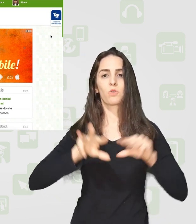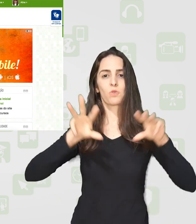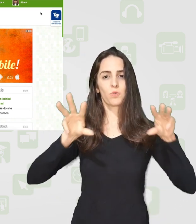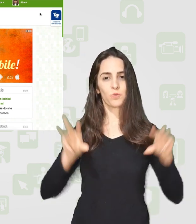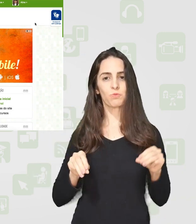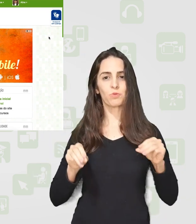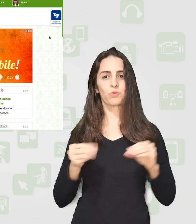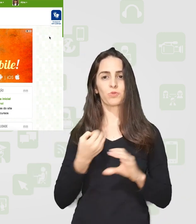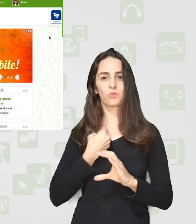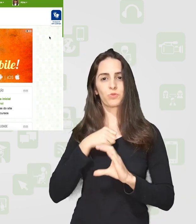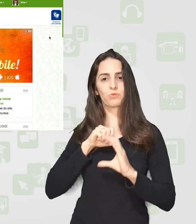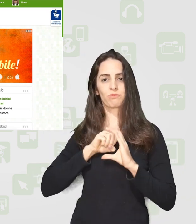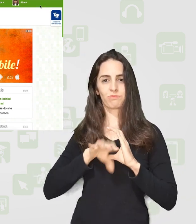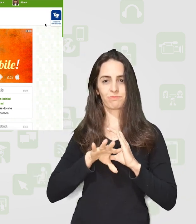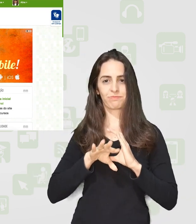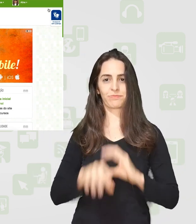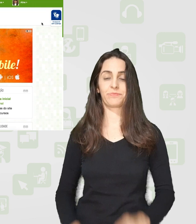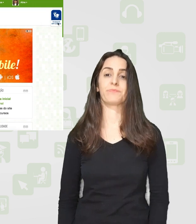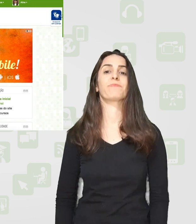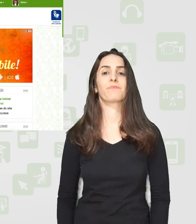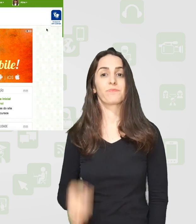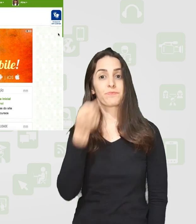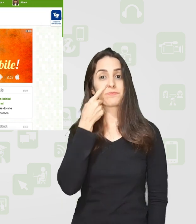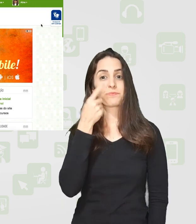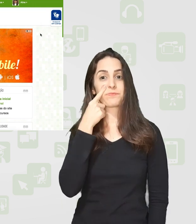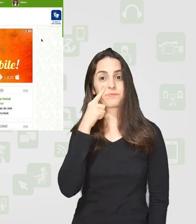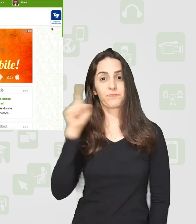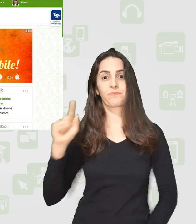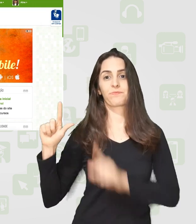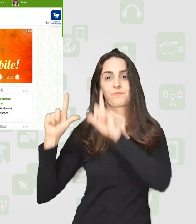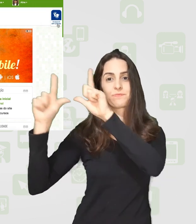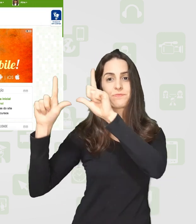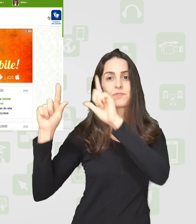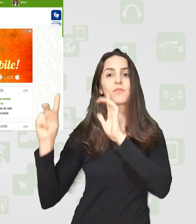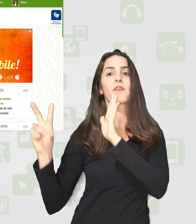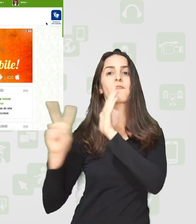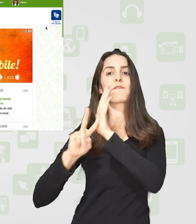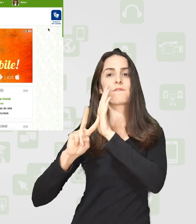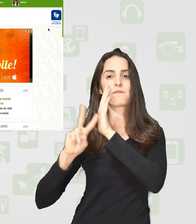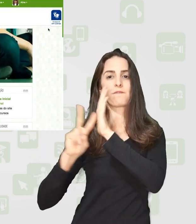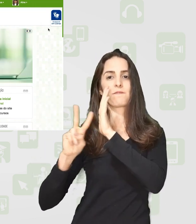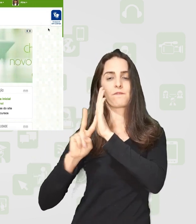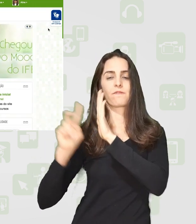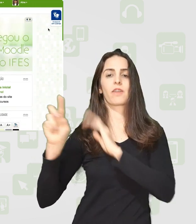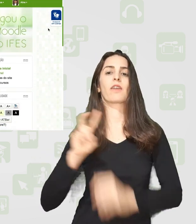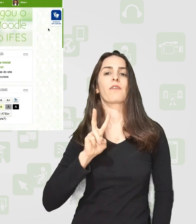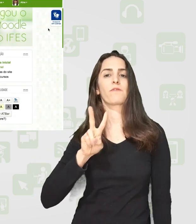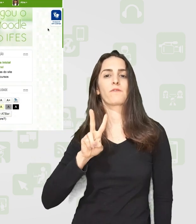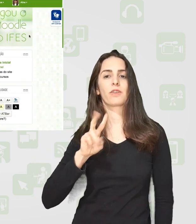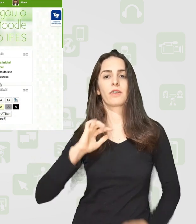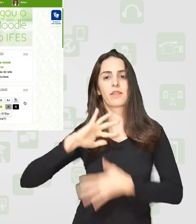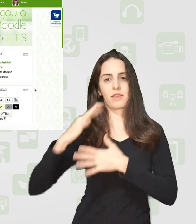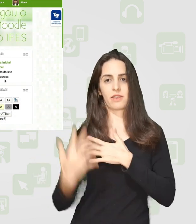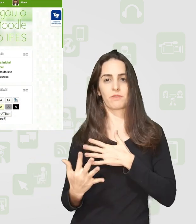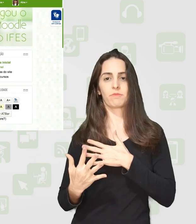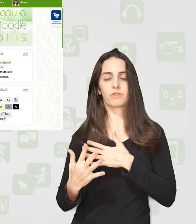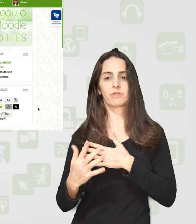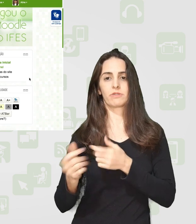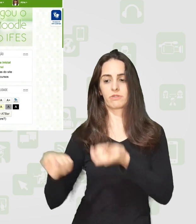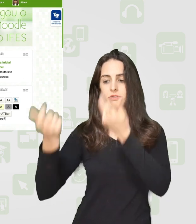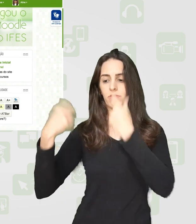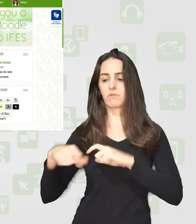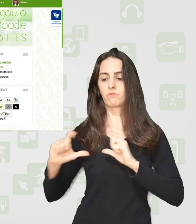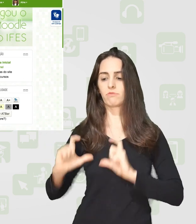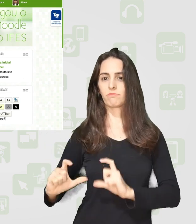do IFE CFOB. Então nós temos aqui o Vlibras, no canto superior direito, e mais abaixo o